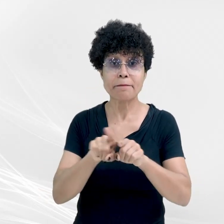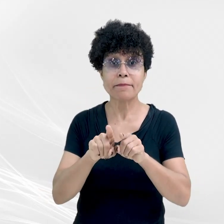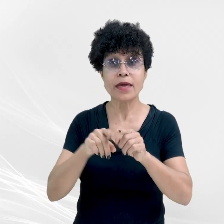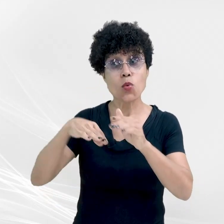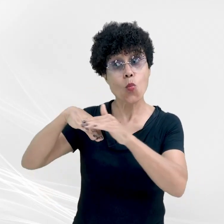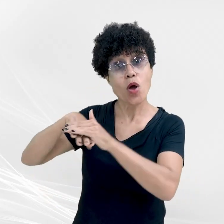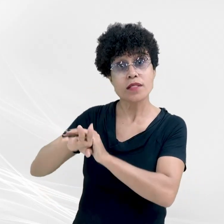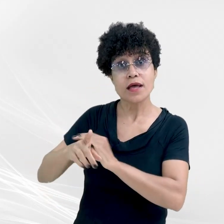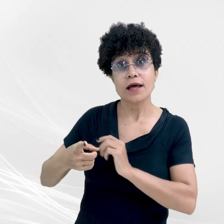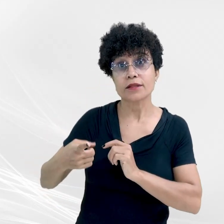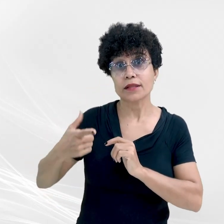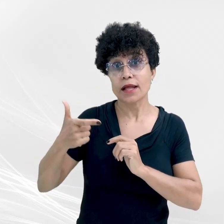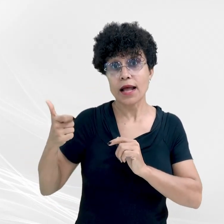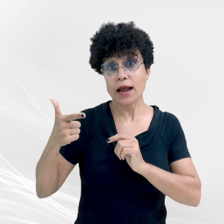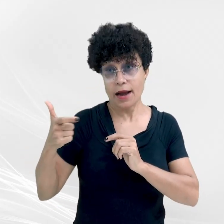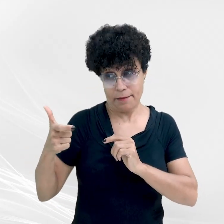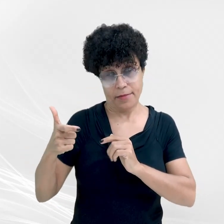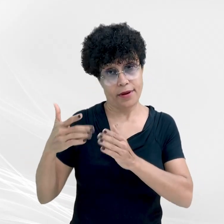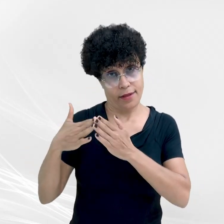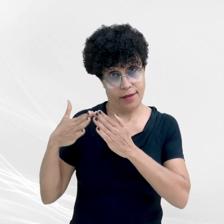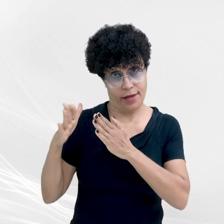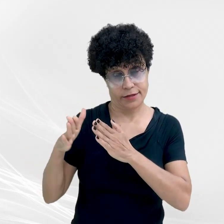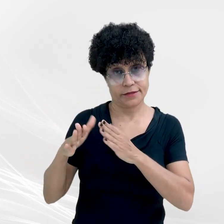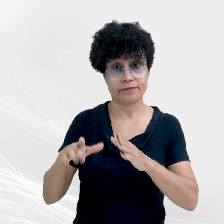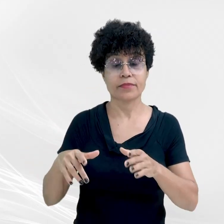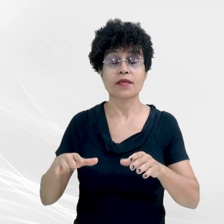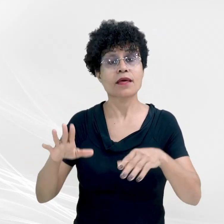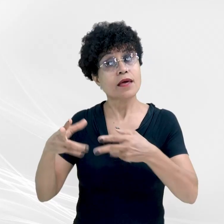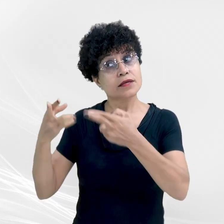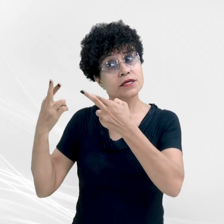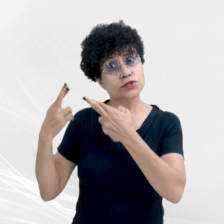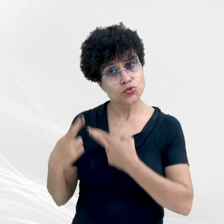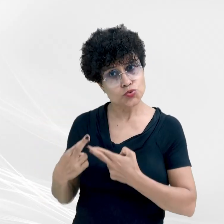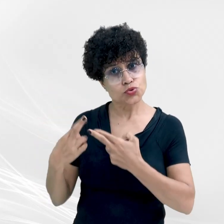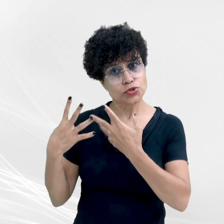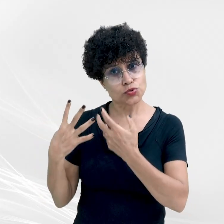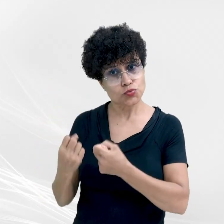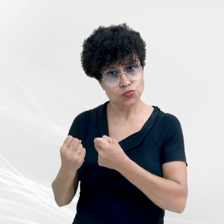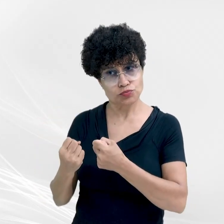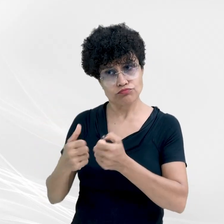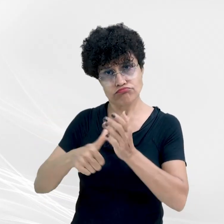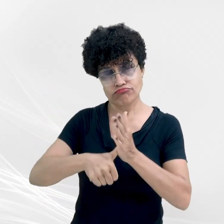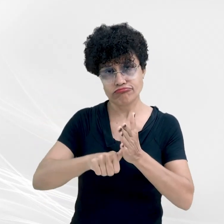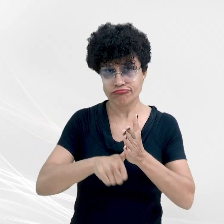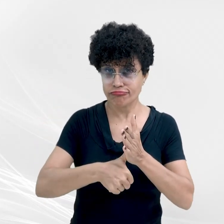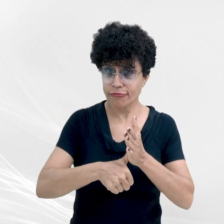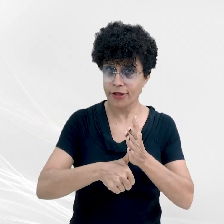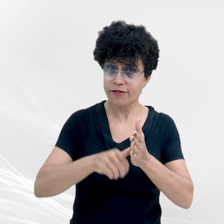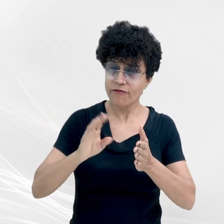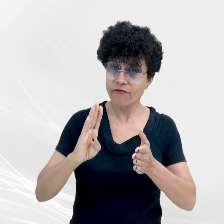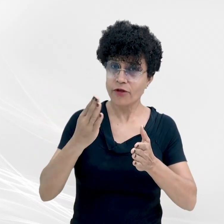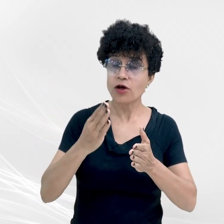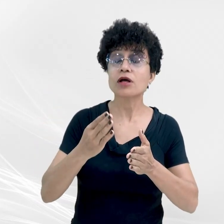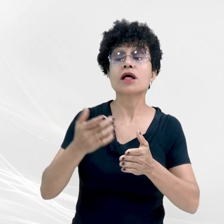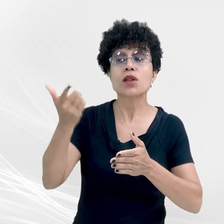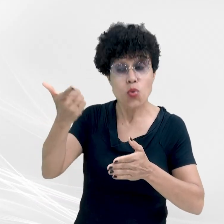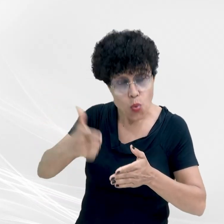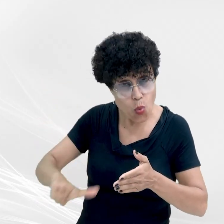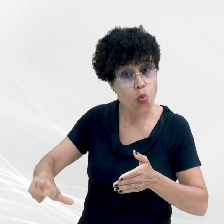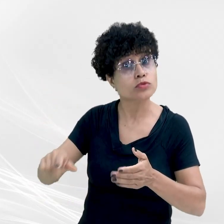após ter assumido identidade falsa, o parlamentar teria continuado a cometer vários delitos. Na